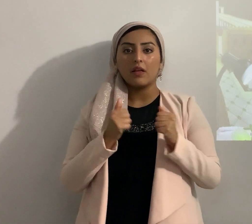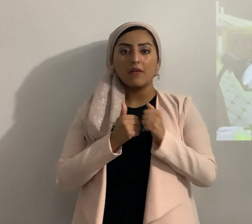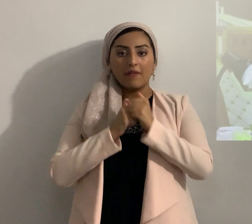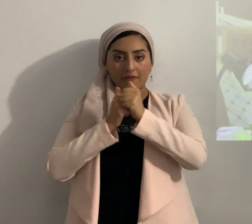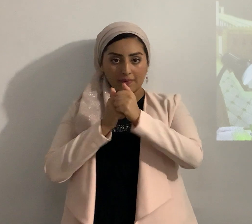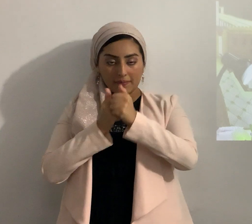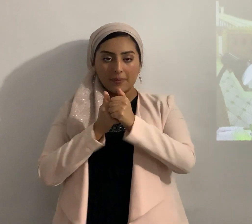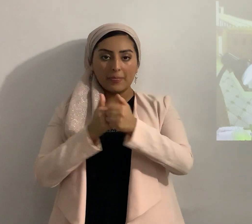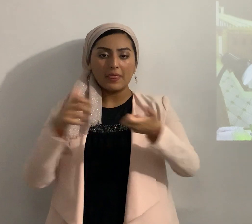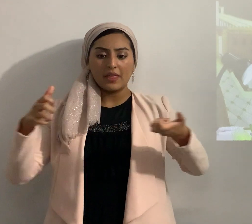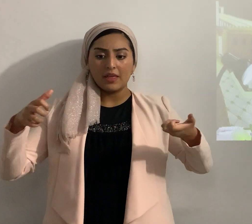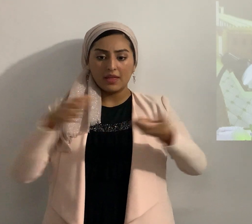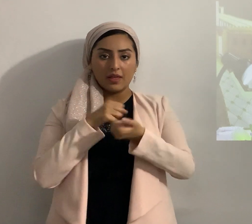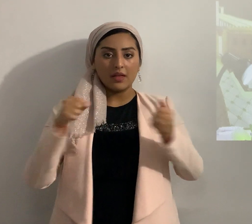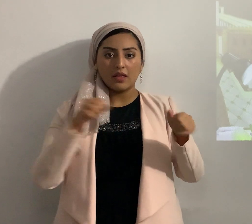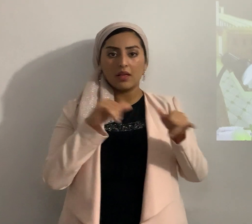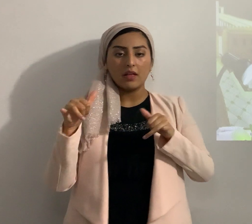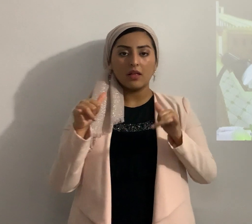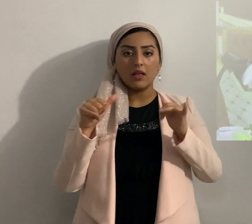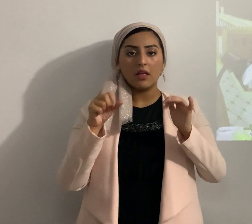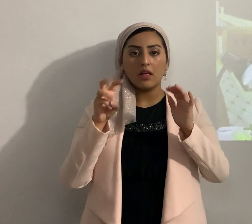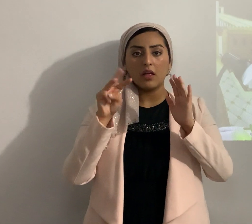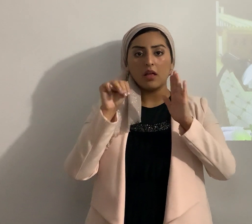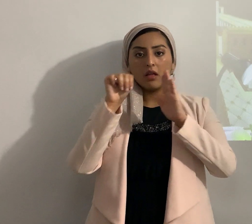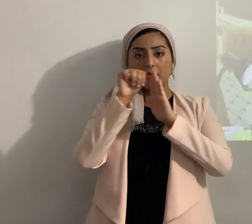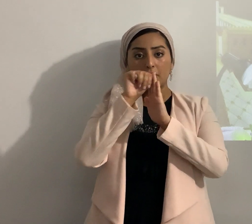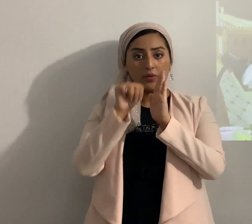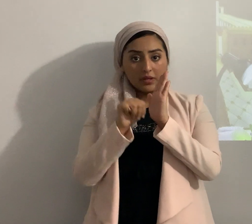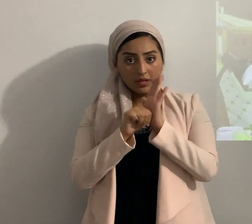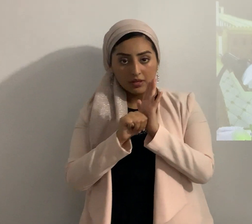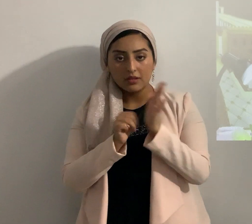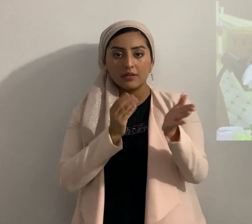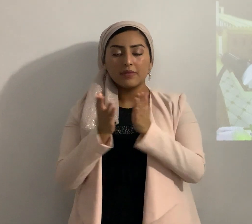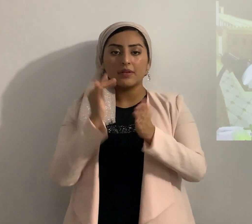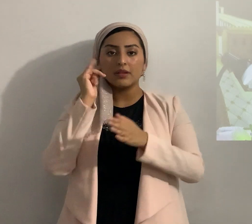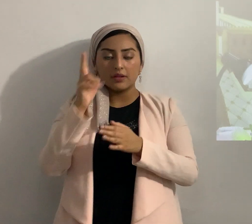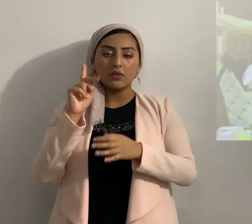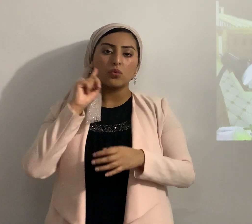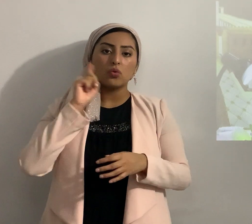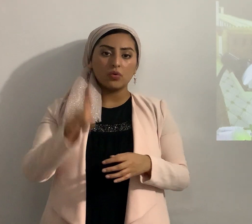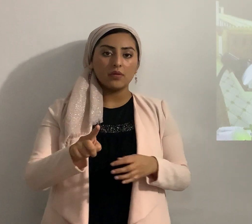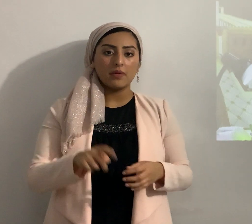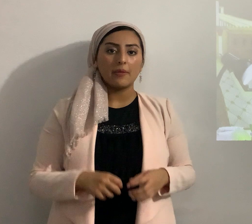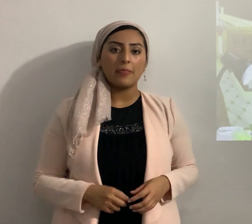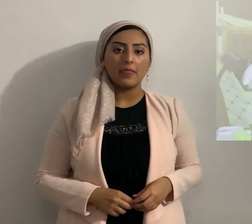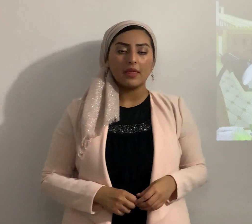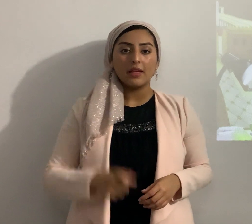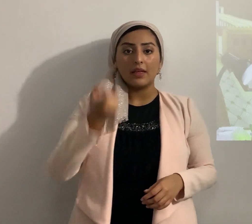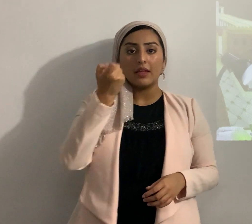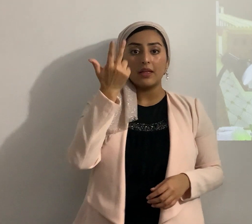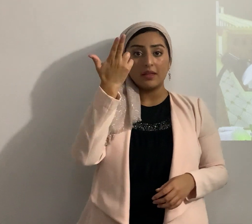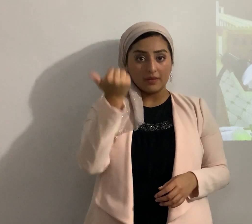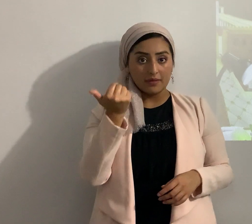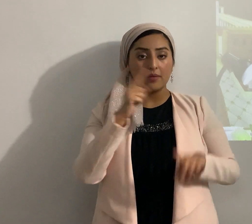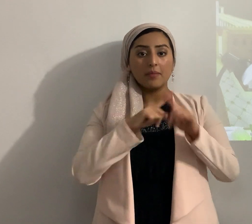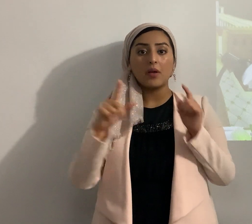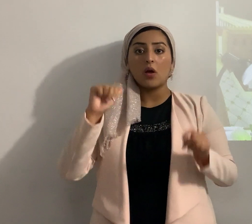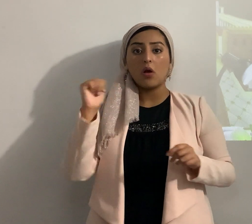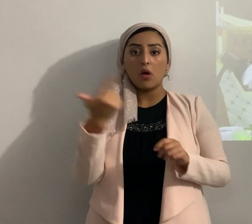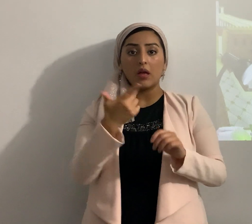los destruyó como Moshe Moisés siervo de Yahweh lo había mandado 13 pero a todas las ciudades que estaban